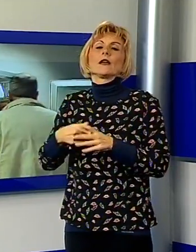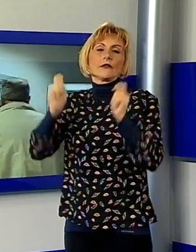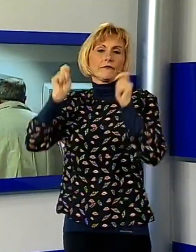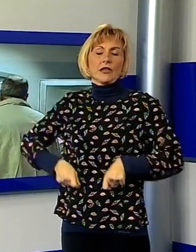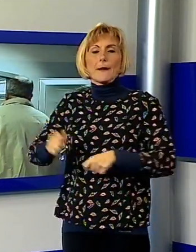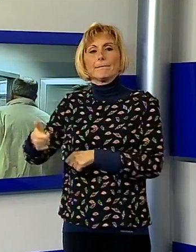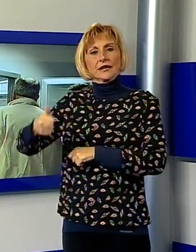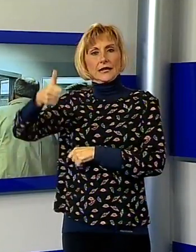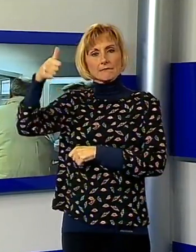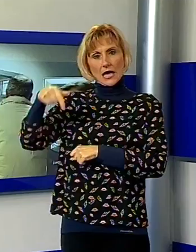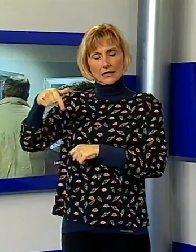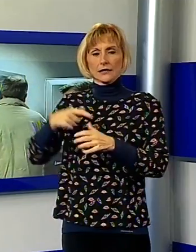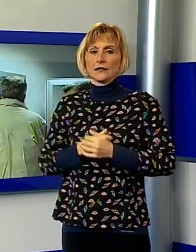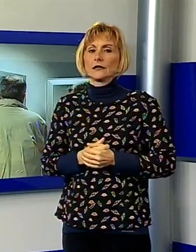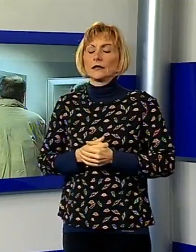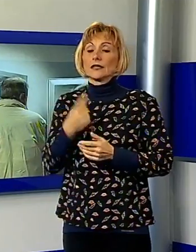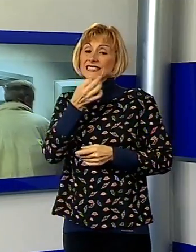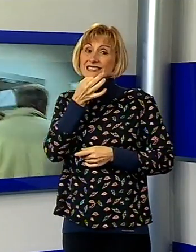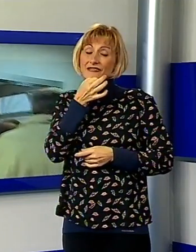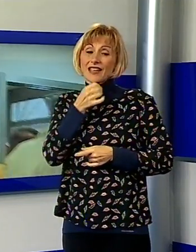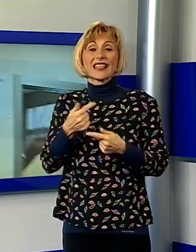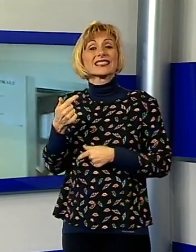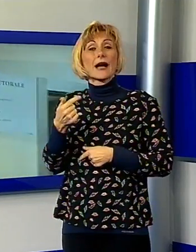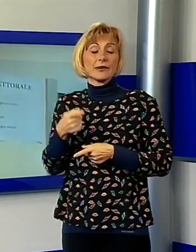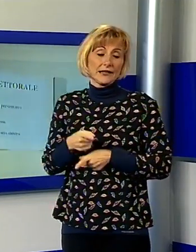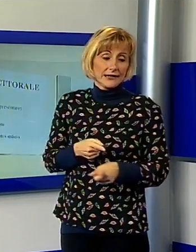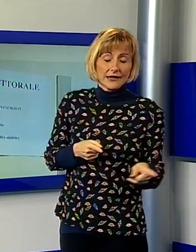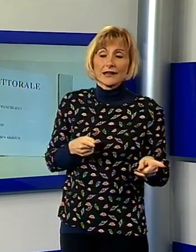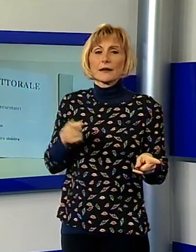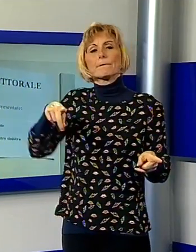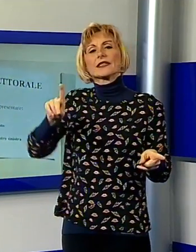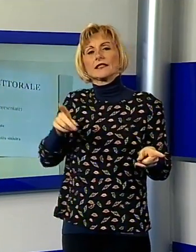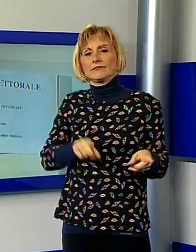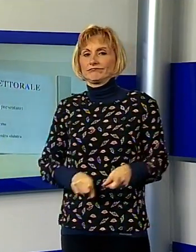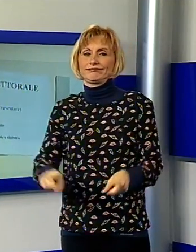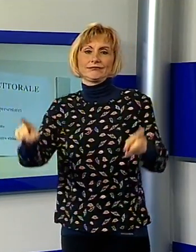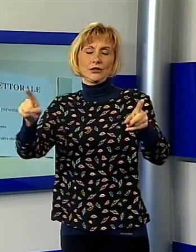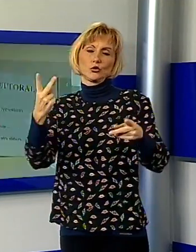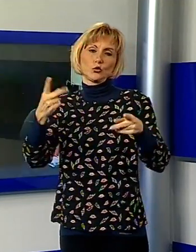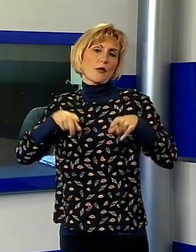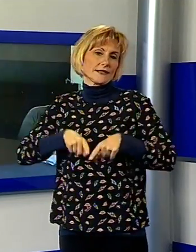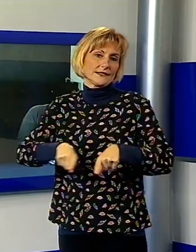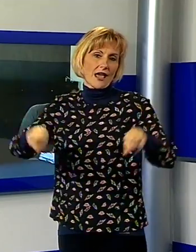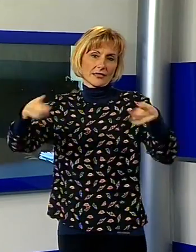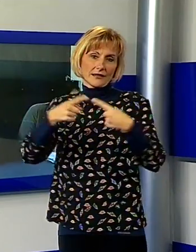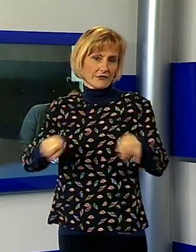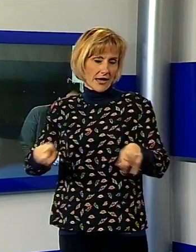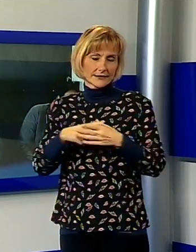certo che il PD andrà da una parte e il sindaco uscente dall'altra. L'anima del PD lucchese più vicino a Renzi,